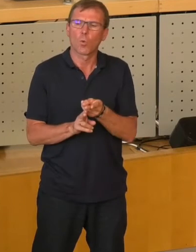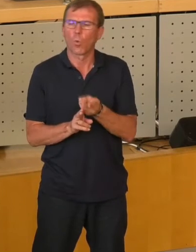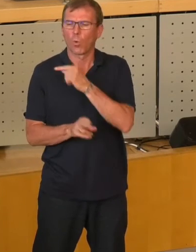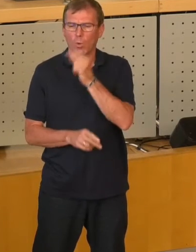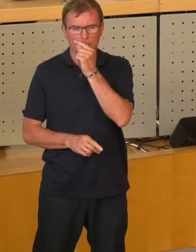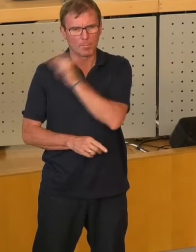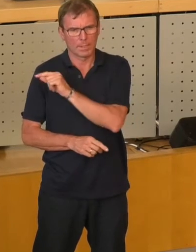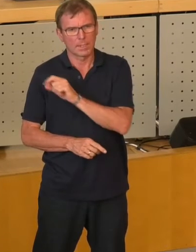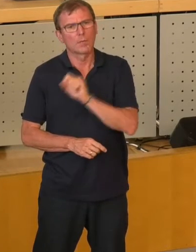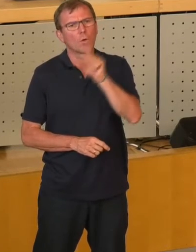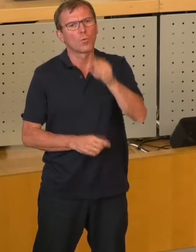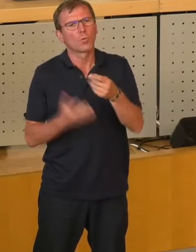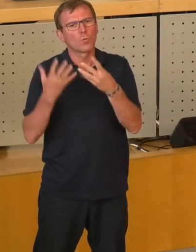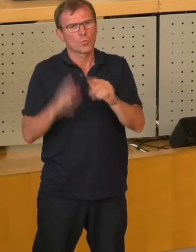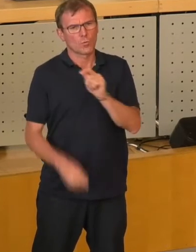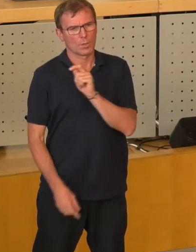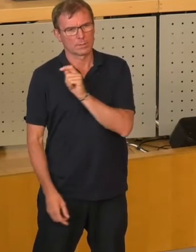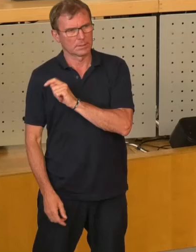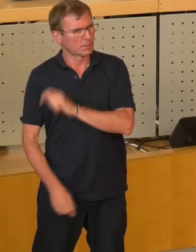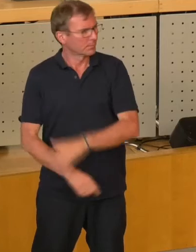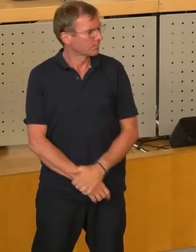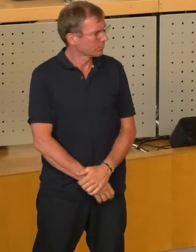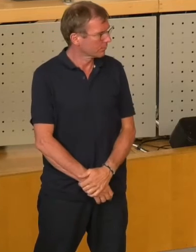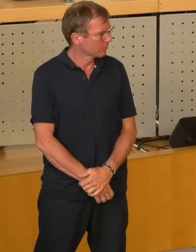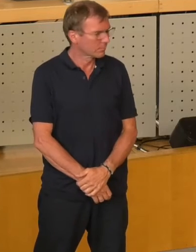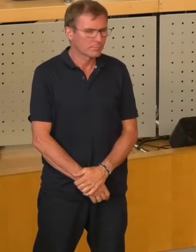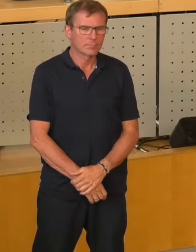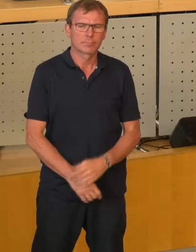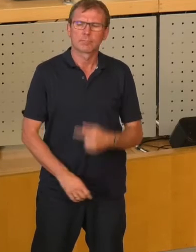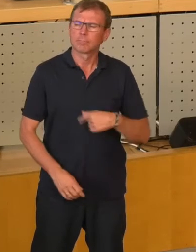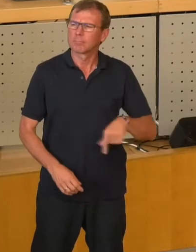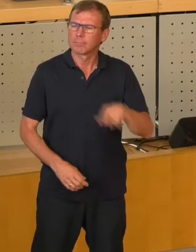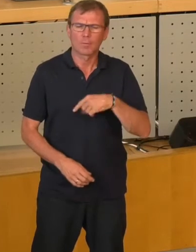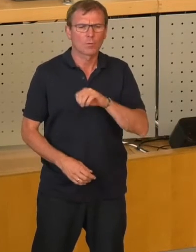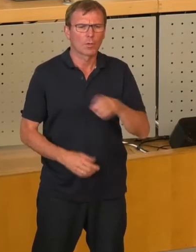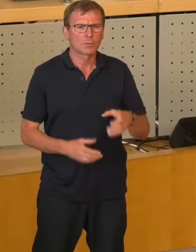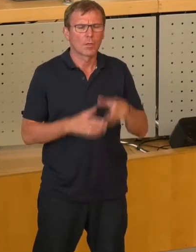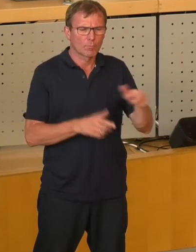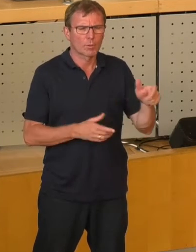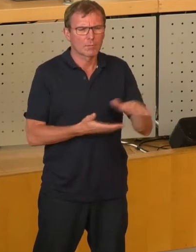das Jahr 1990. Wir hatten eine Dreckschleuder an der Nossener Brücke.